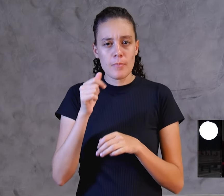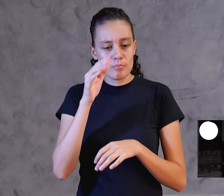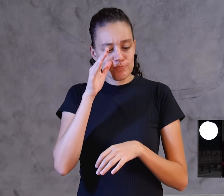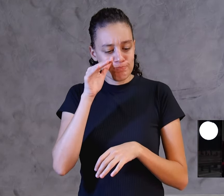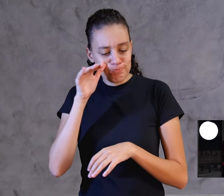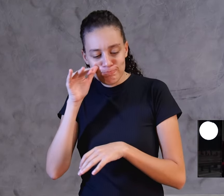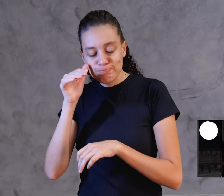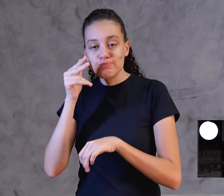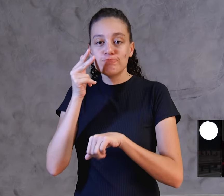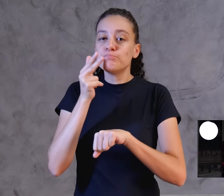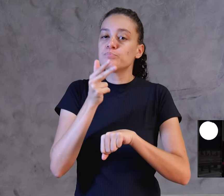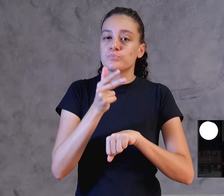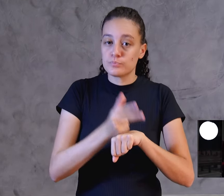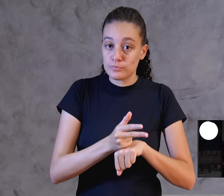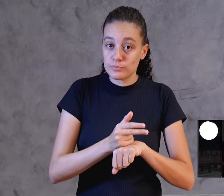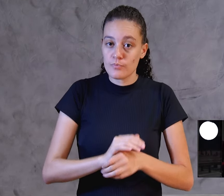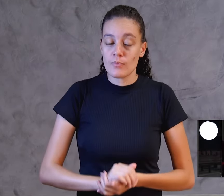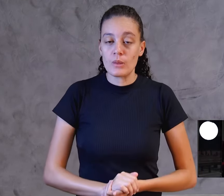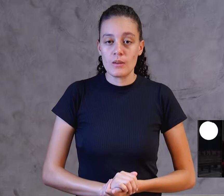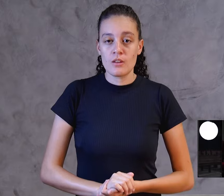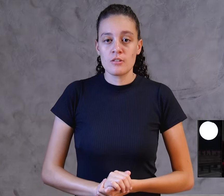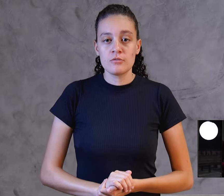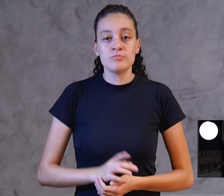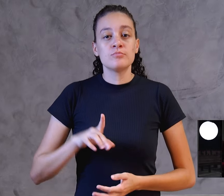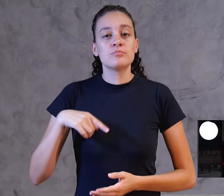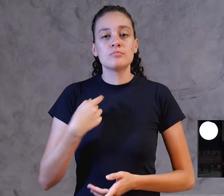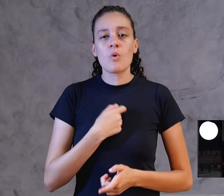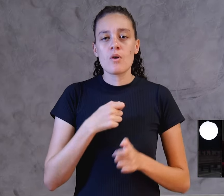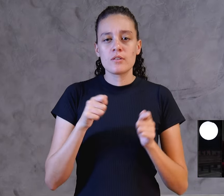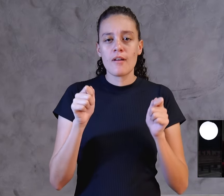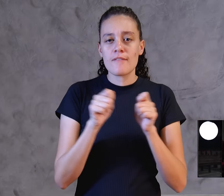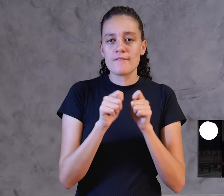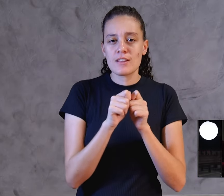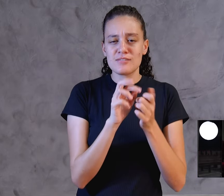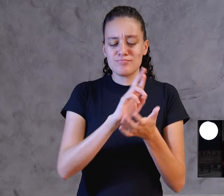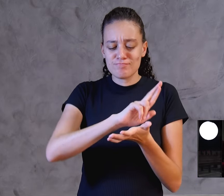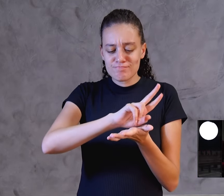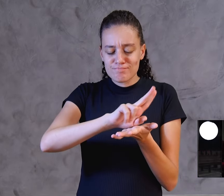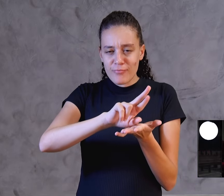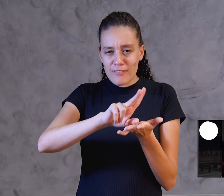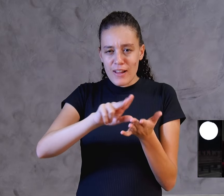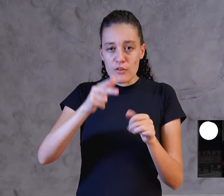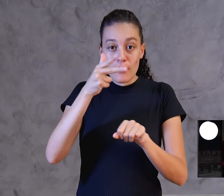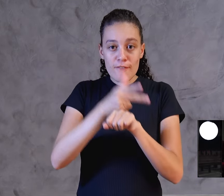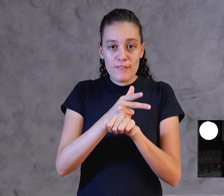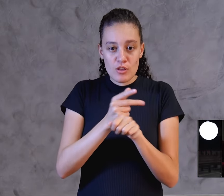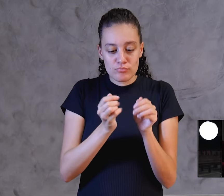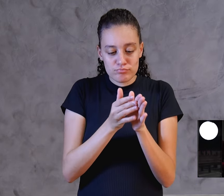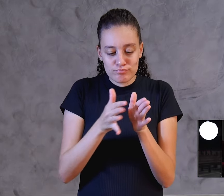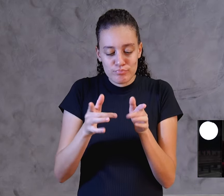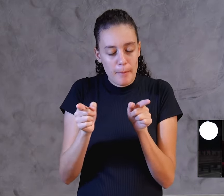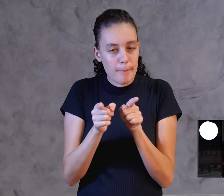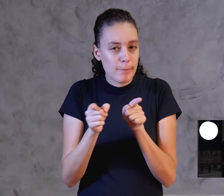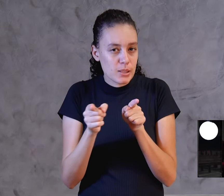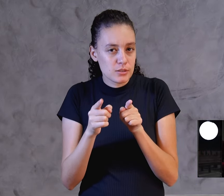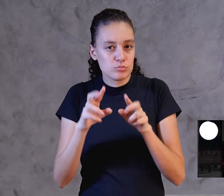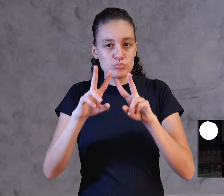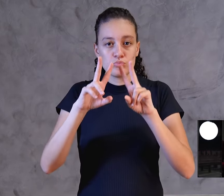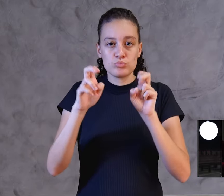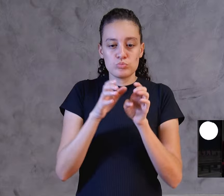vídeos, nós estamos fazendo uma série de pequenos vídeos sobre as chaves bíblicas,